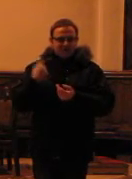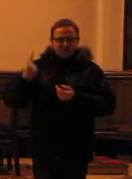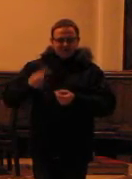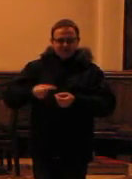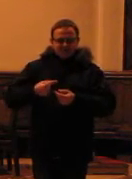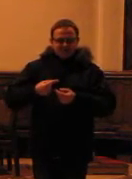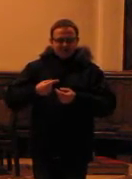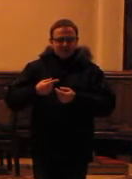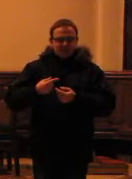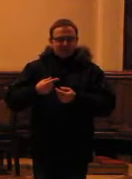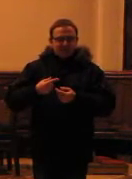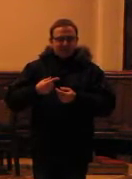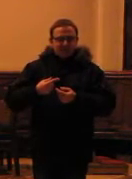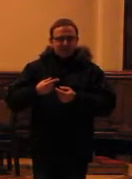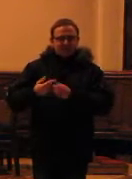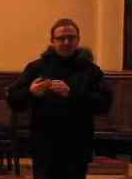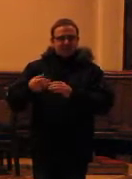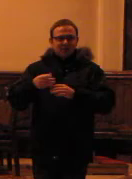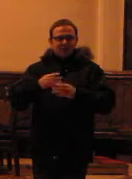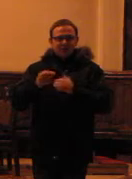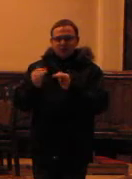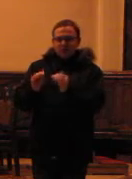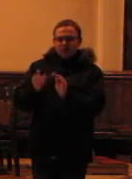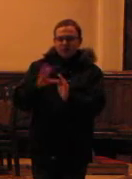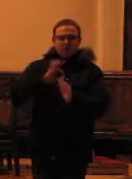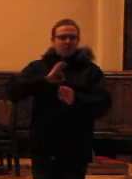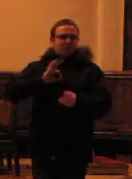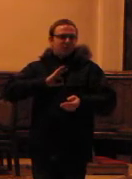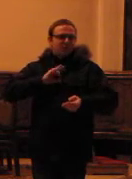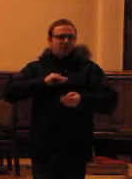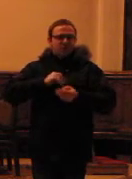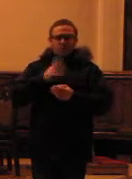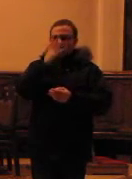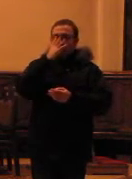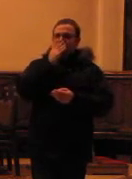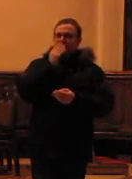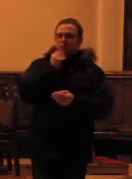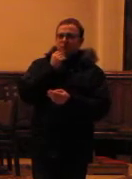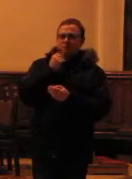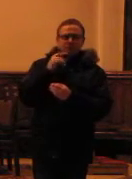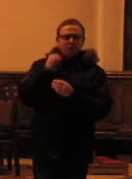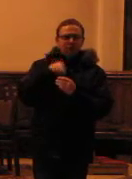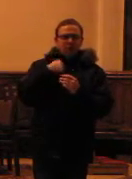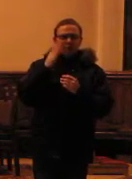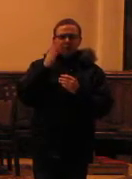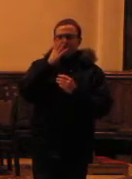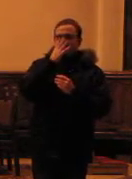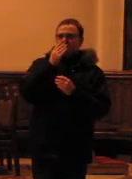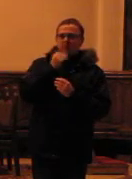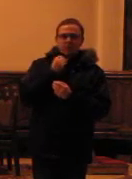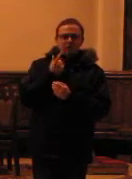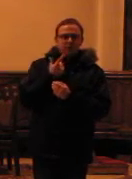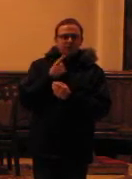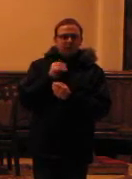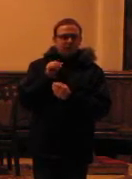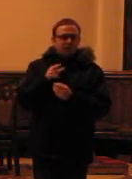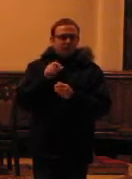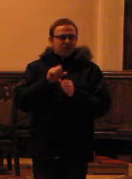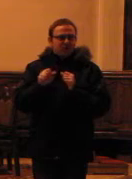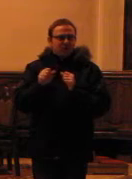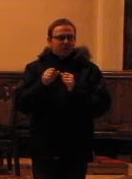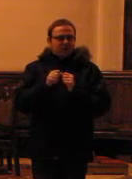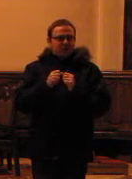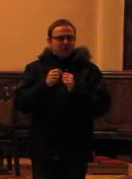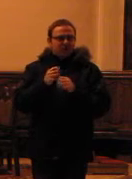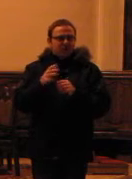zatroszczyć się o swój wizerunek. To jest absurdalne.